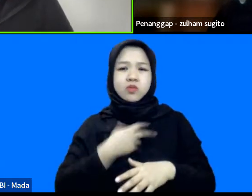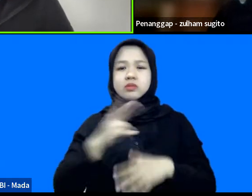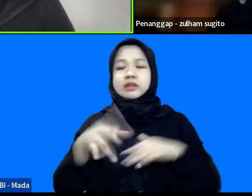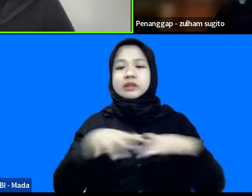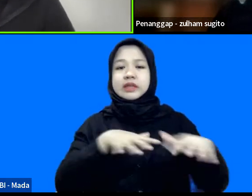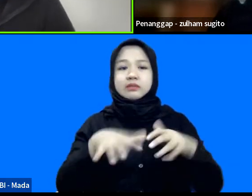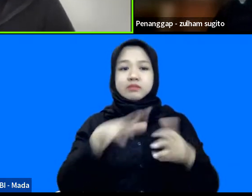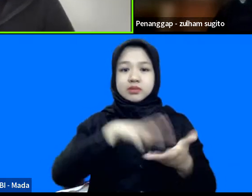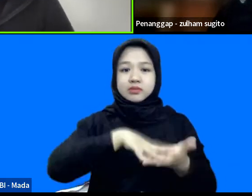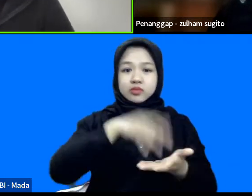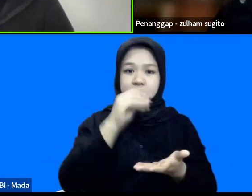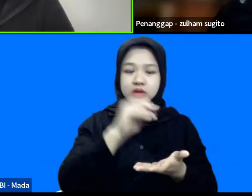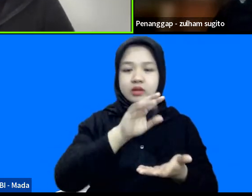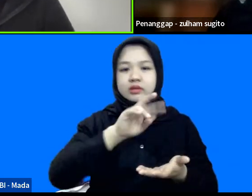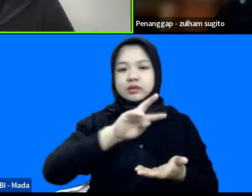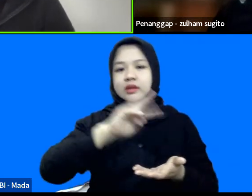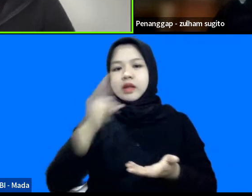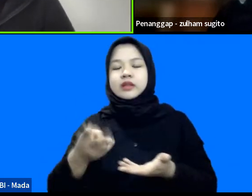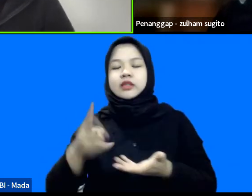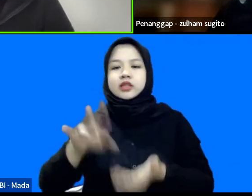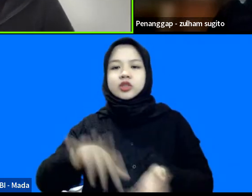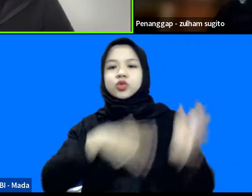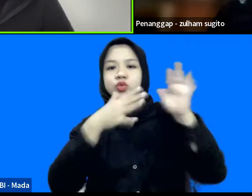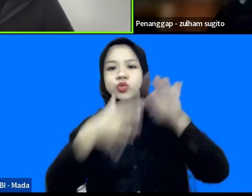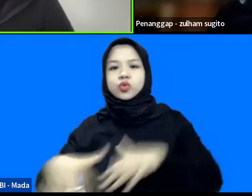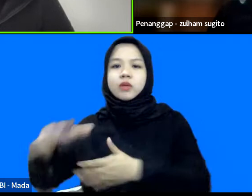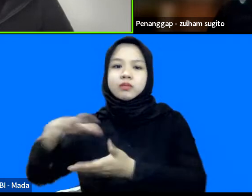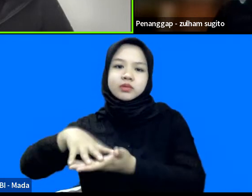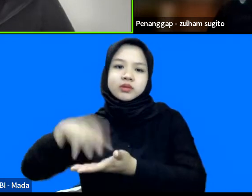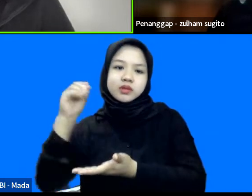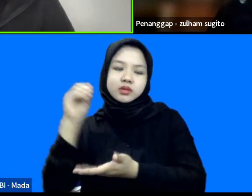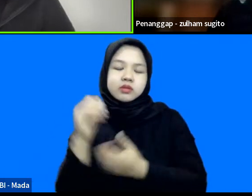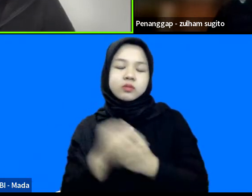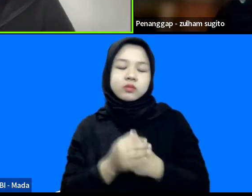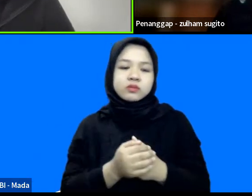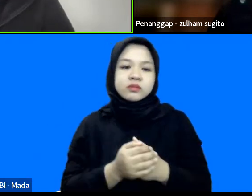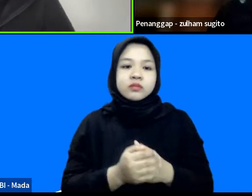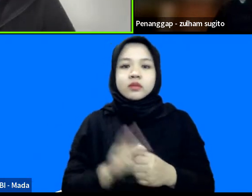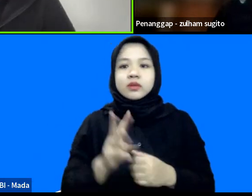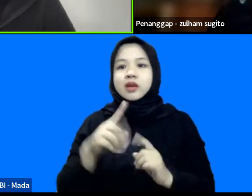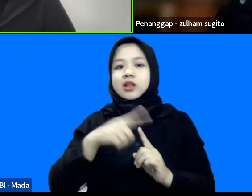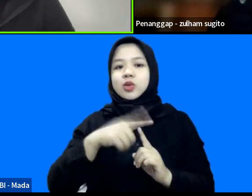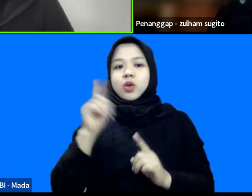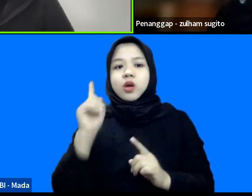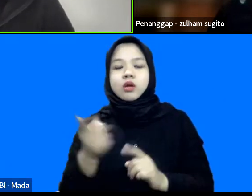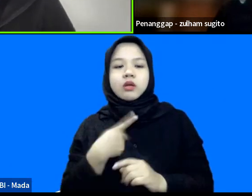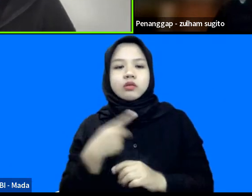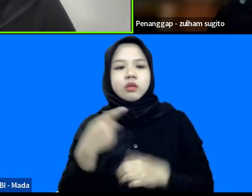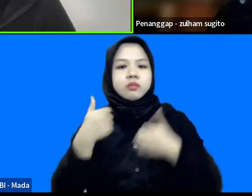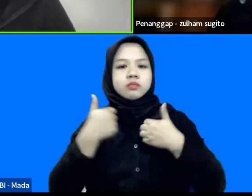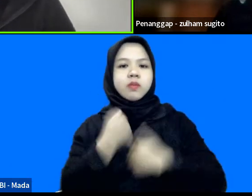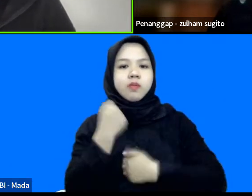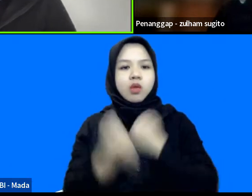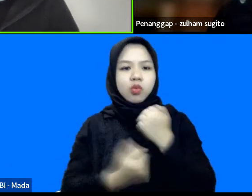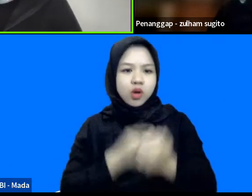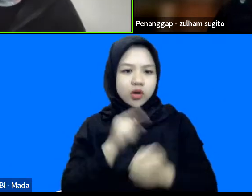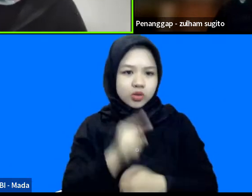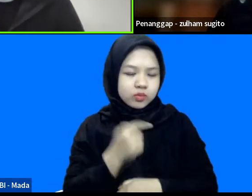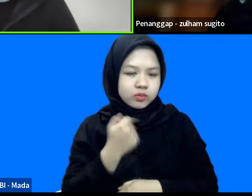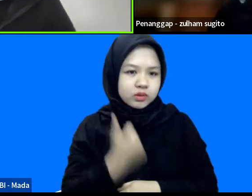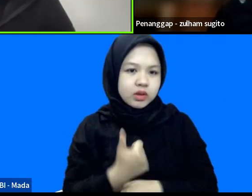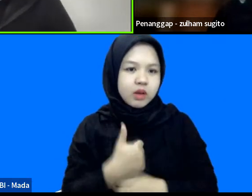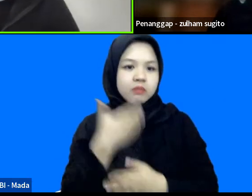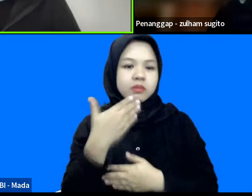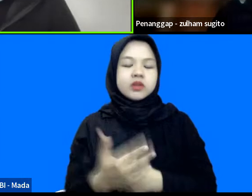ke tsunami sentrik dengan 3 triliun yang ada tentu kita bisa melakukan itu pasca